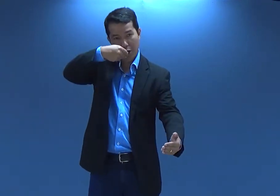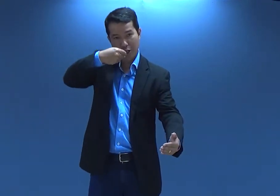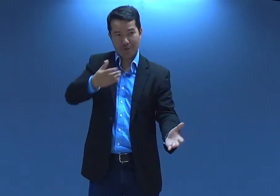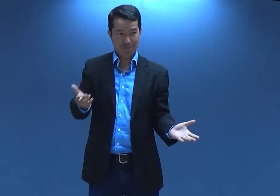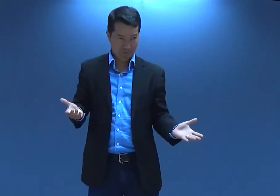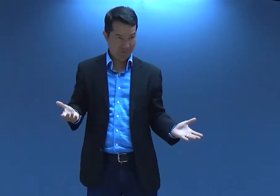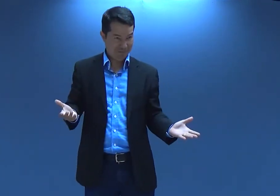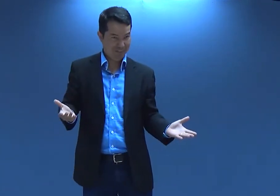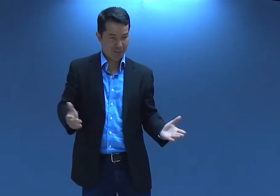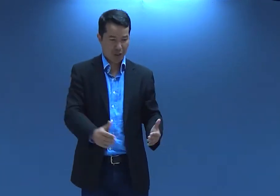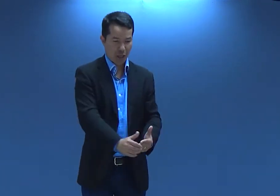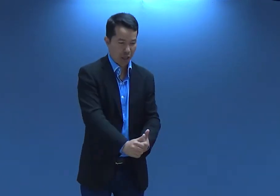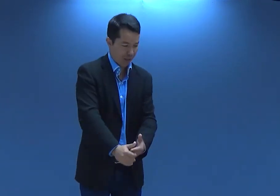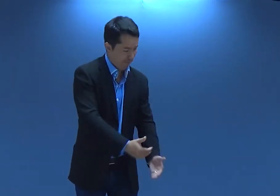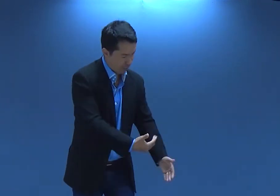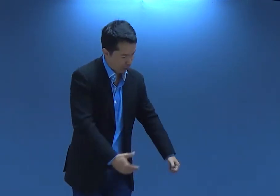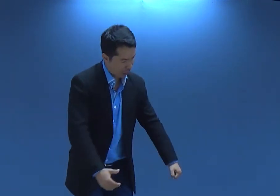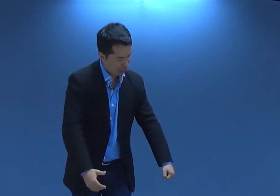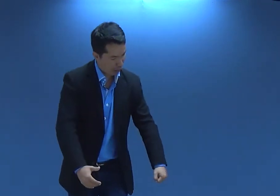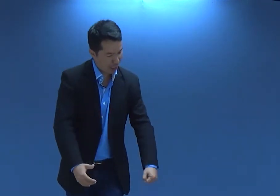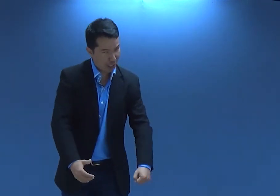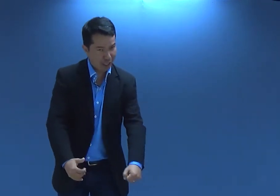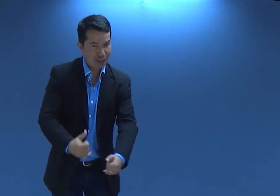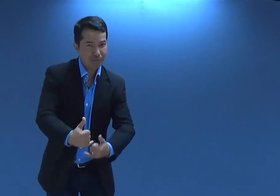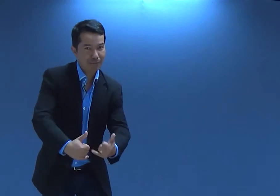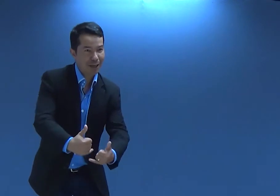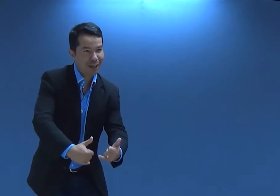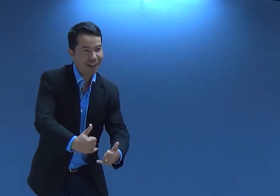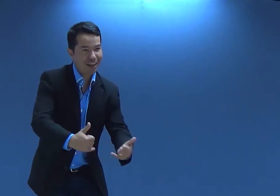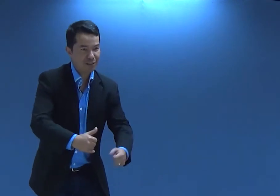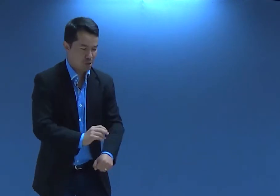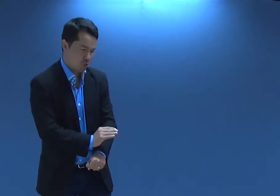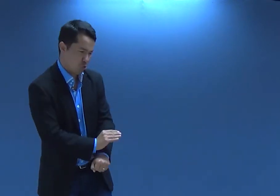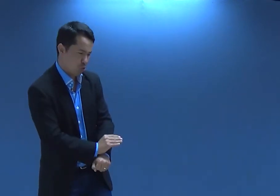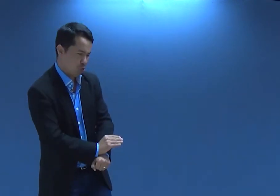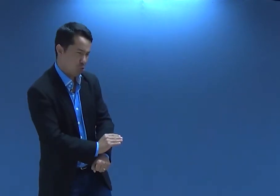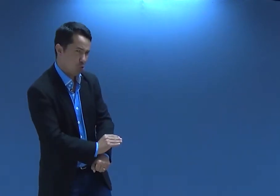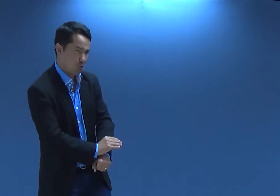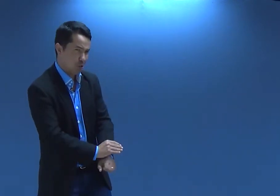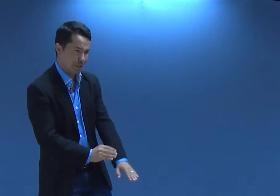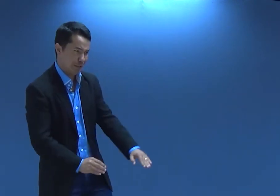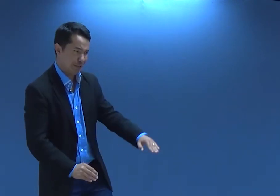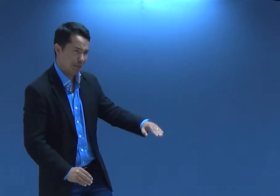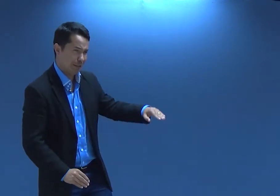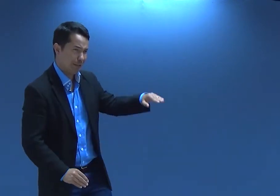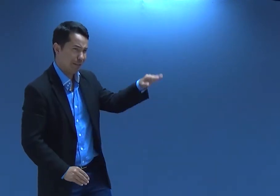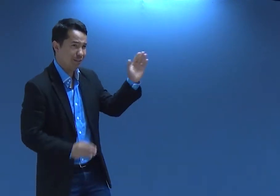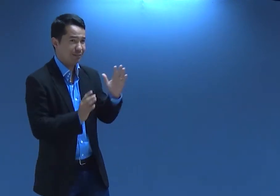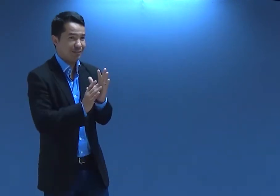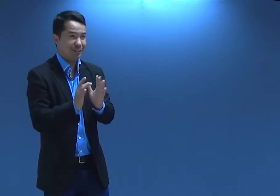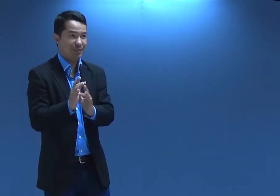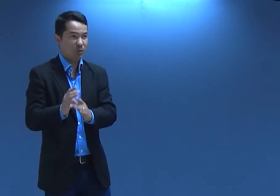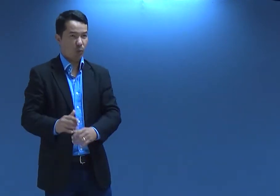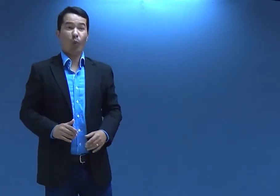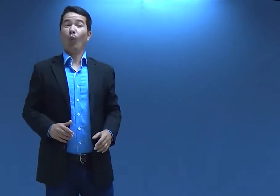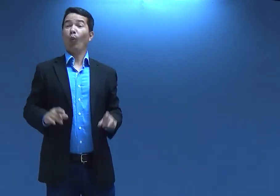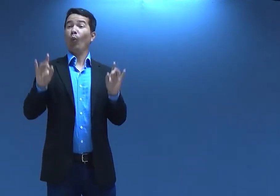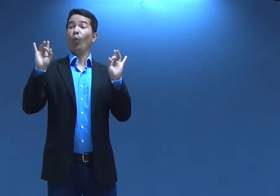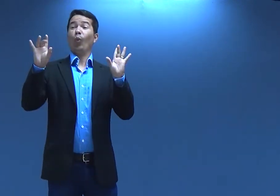deu comida pra ele, ajudou ele no desenvolvimento quando ele começou a andar, começou a cuidar dele.